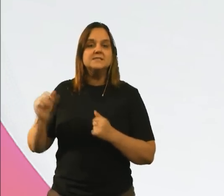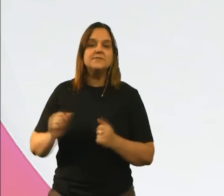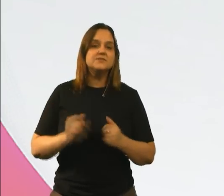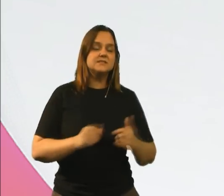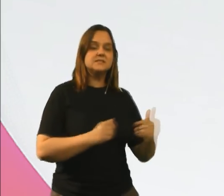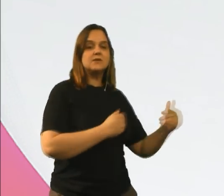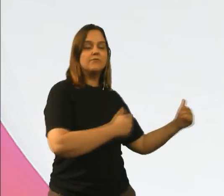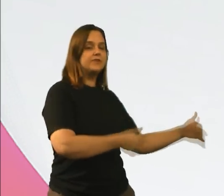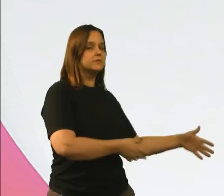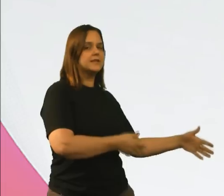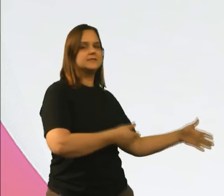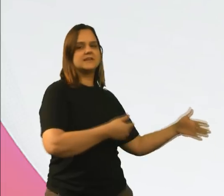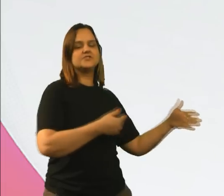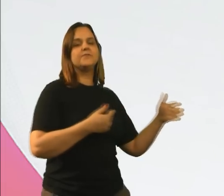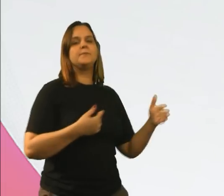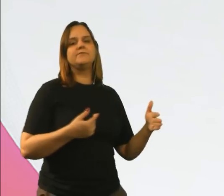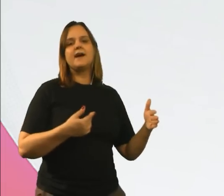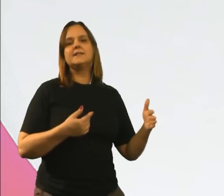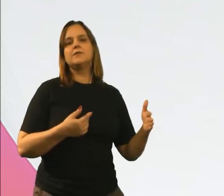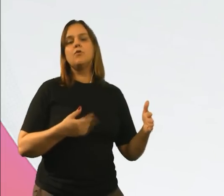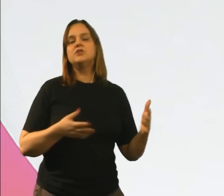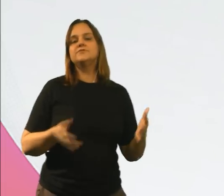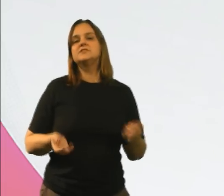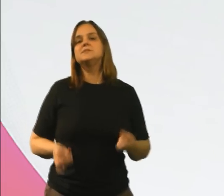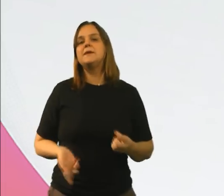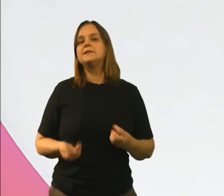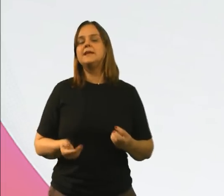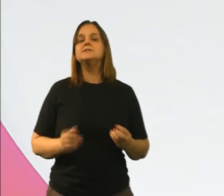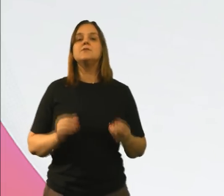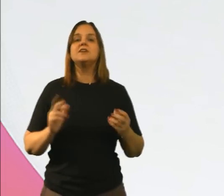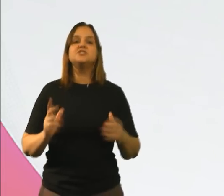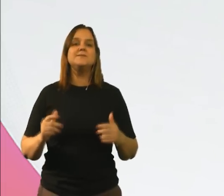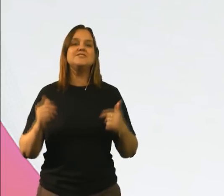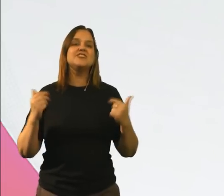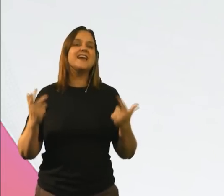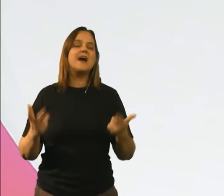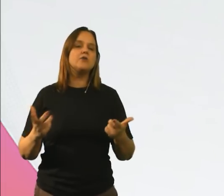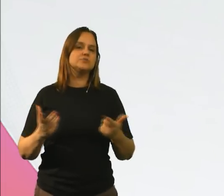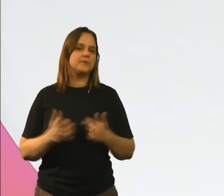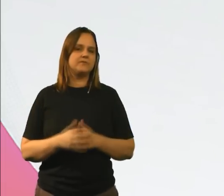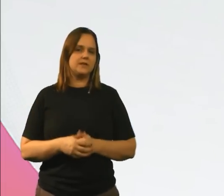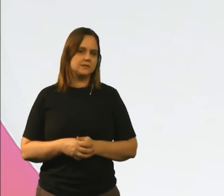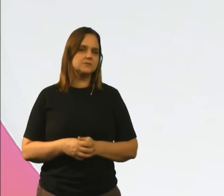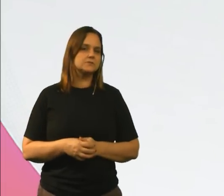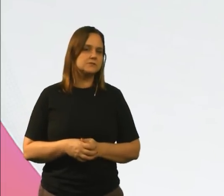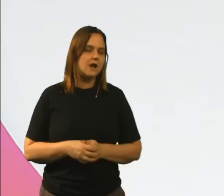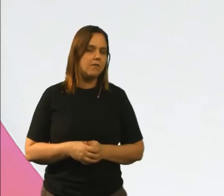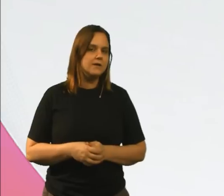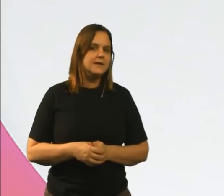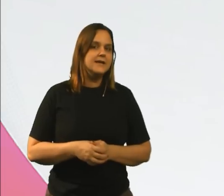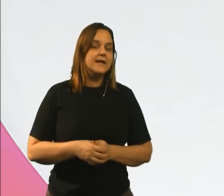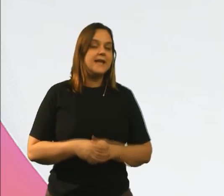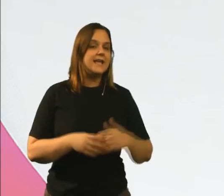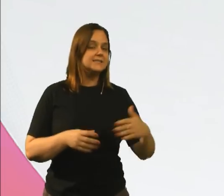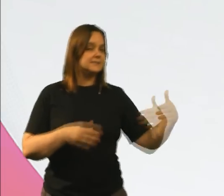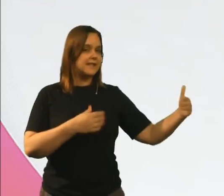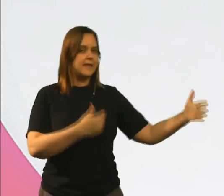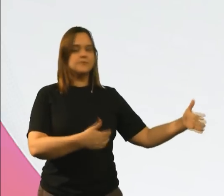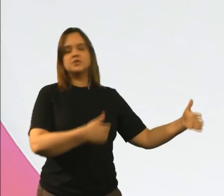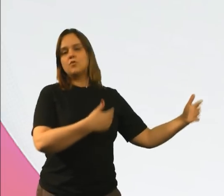Se vocês estão vindo da iniciativa privada, hoje vocês pertencem a um regime geral de previdência social. E aí, esse tempo de